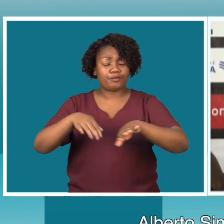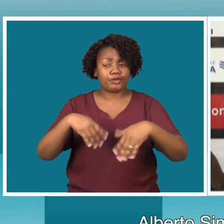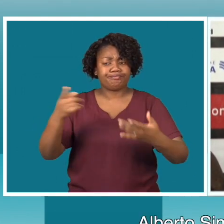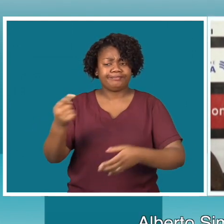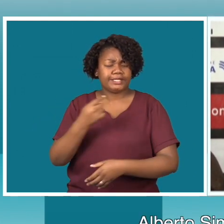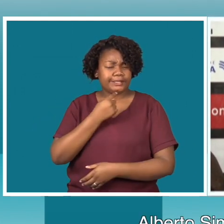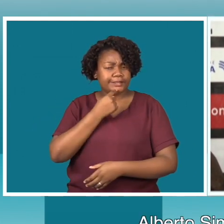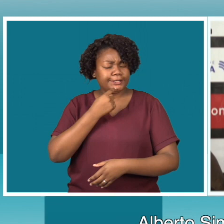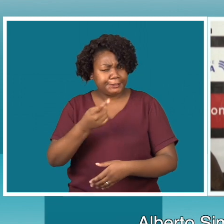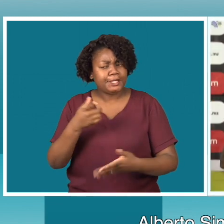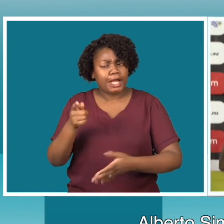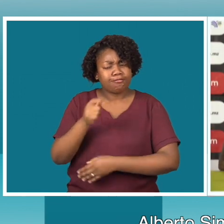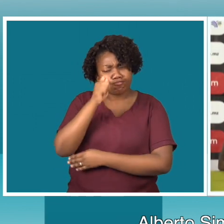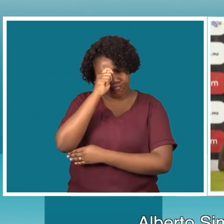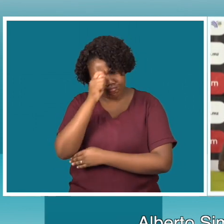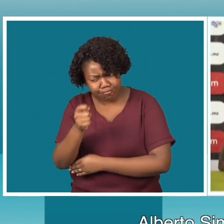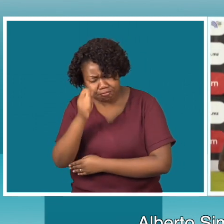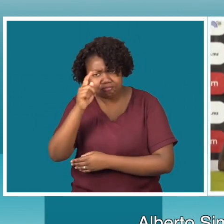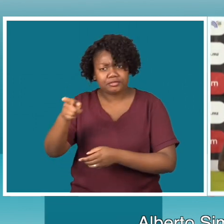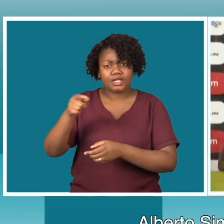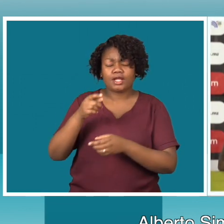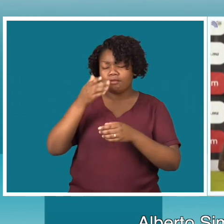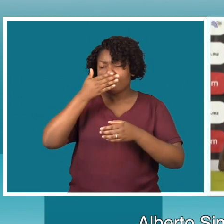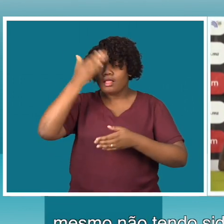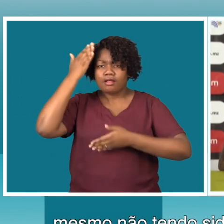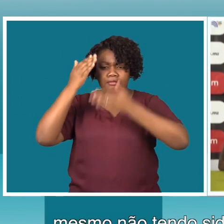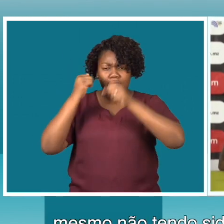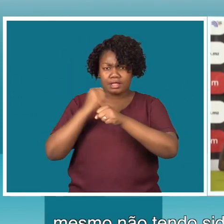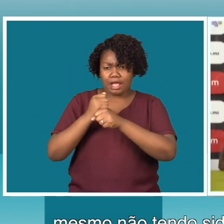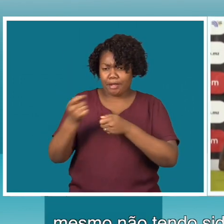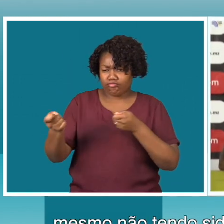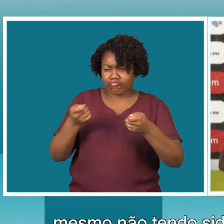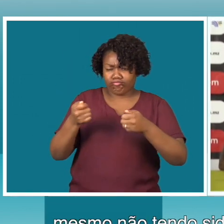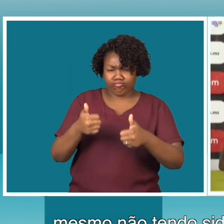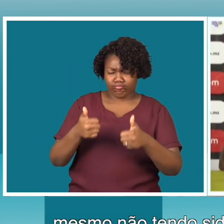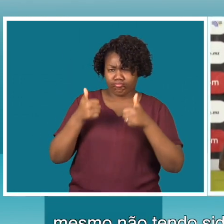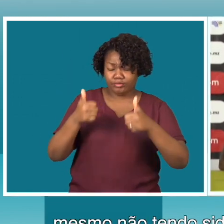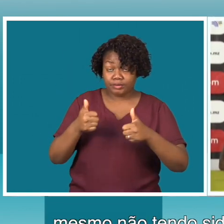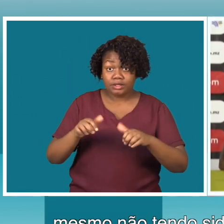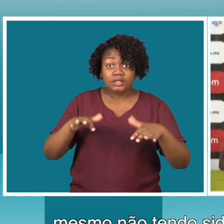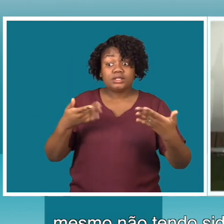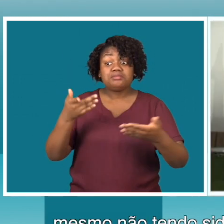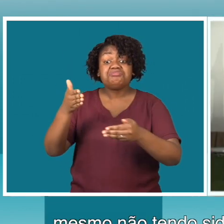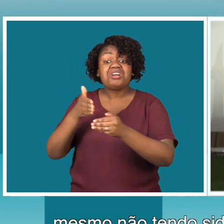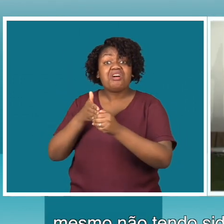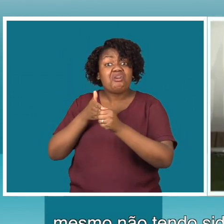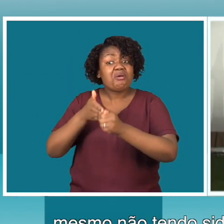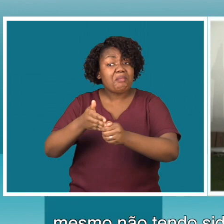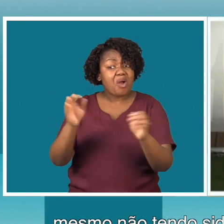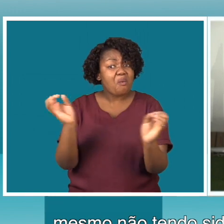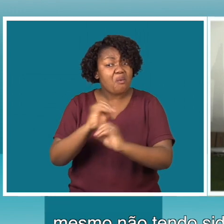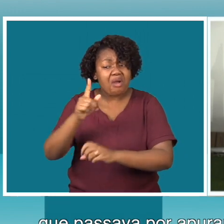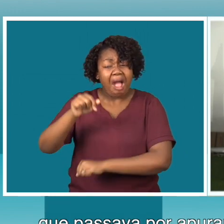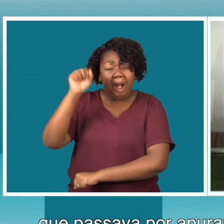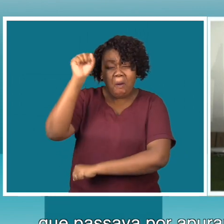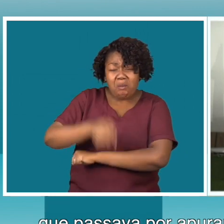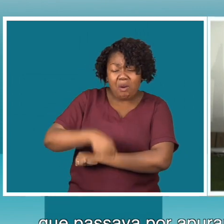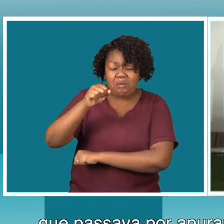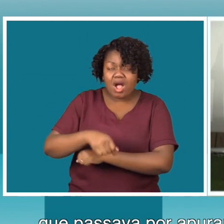enaltece a importância da Abel Xavier, mesmo não tendo sido cumprido o objetivo principal, que passava por apurar